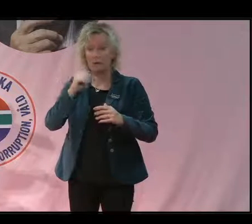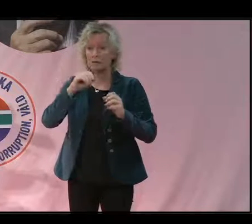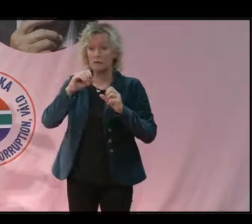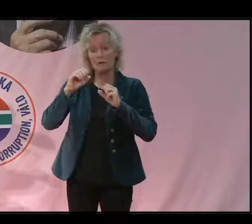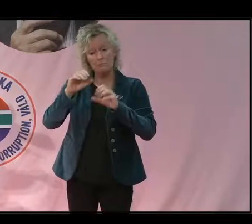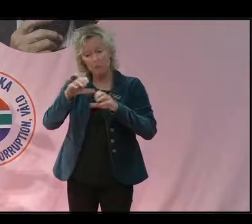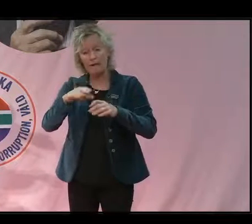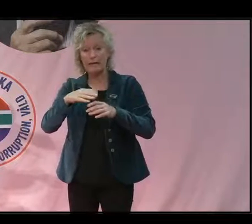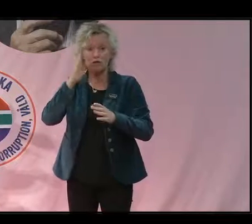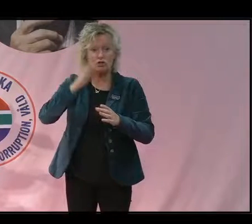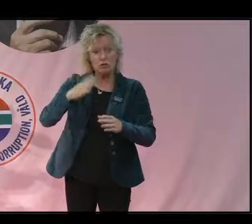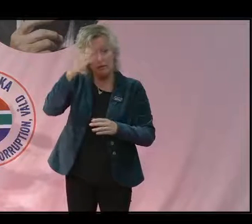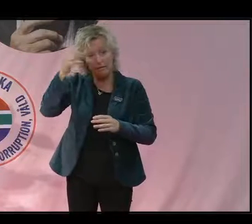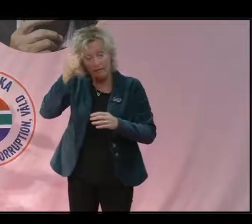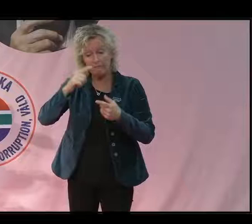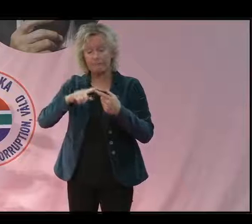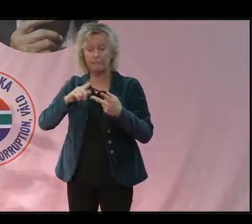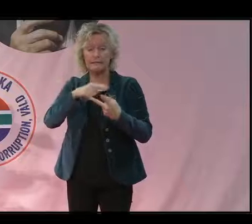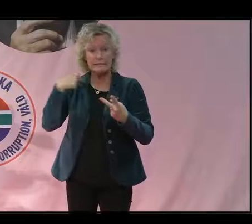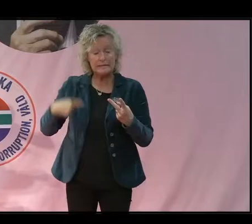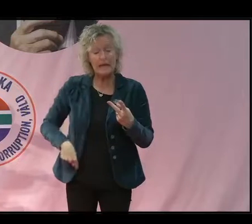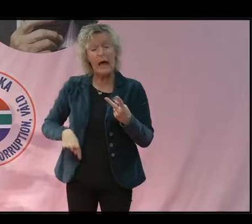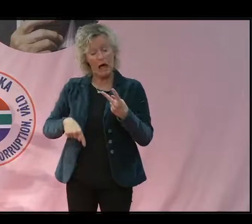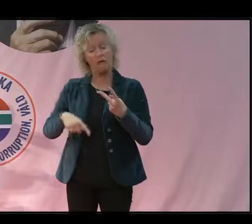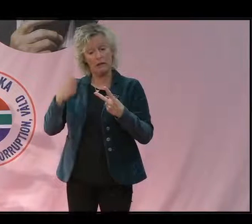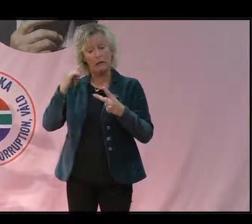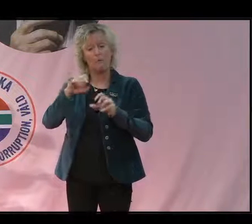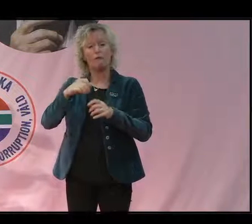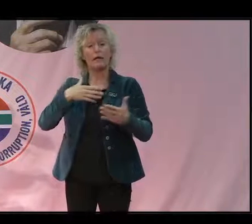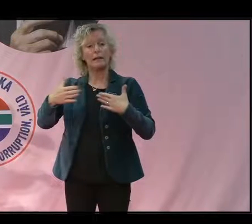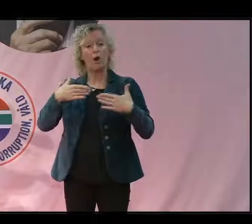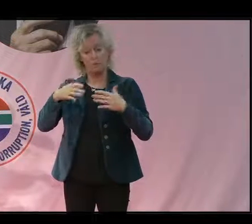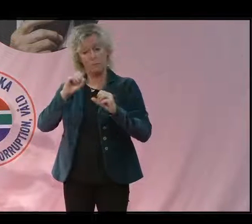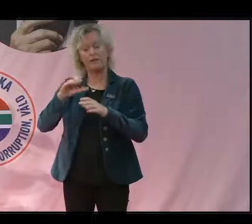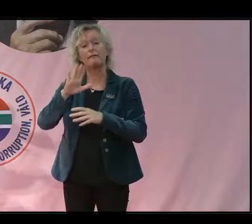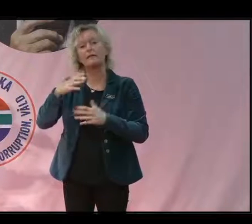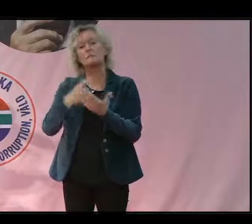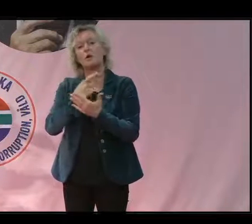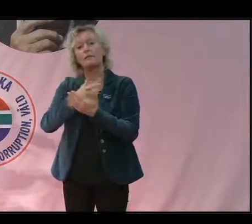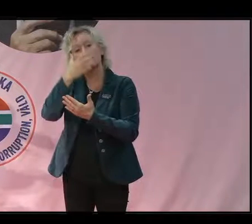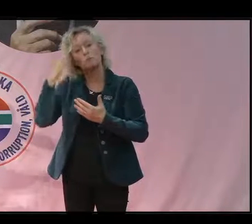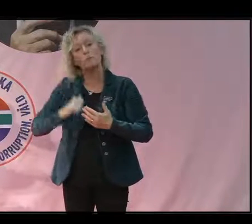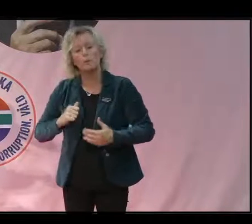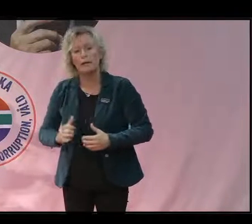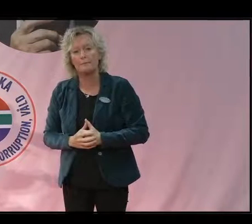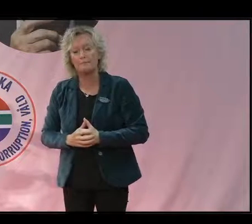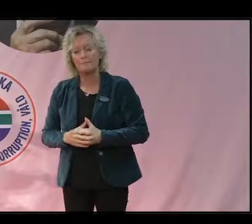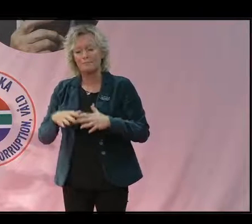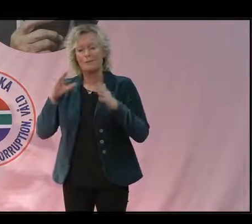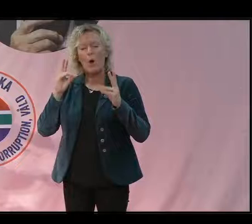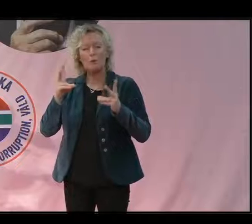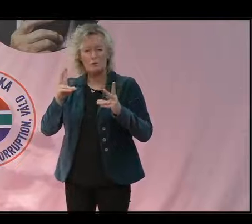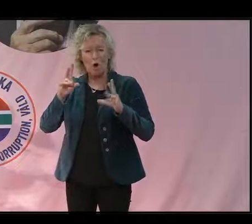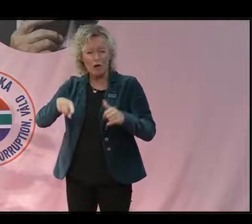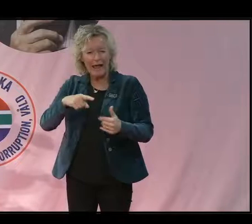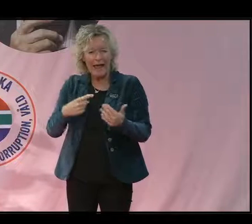Sydindien, i Kina och på annat. påverkan på möjligheten att bidrava jordbruk och annat. Den omfattande torka man har sett